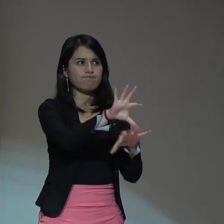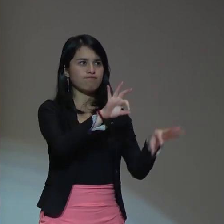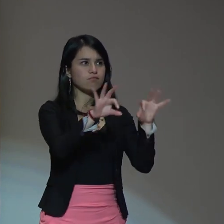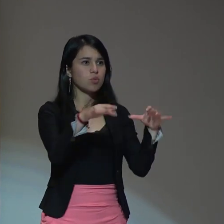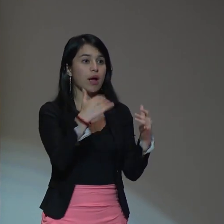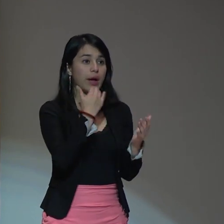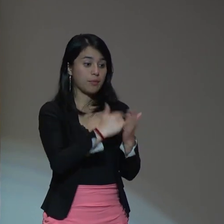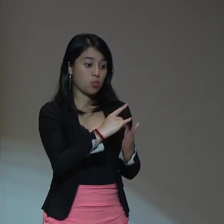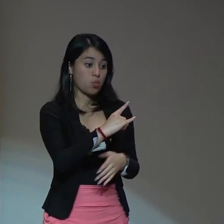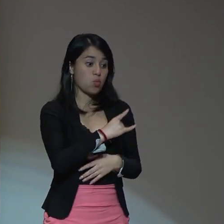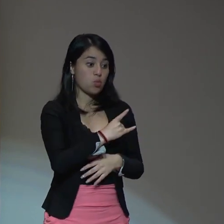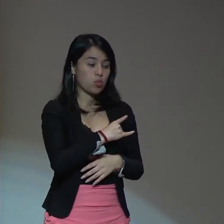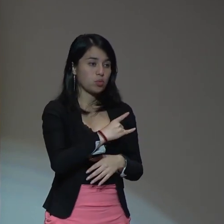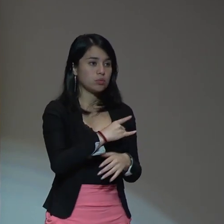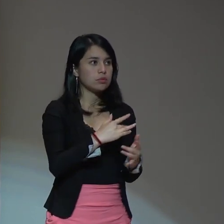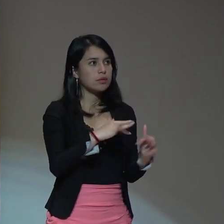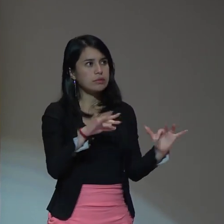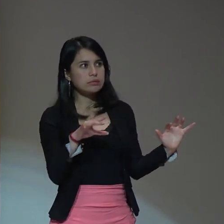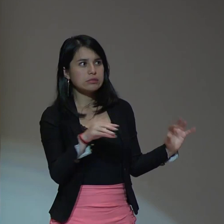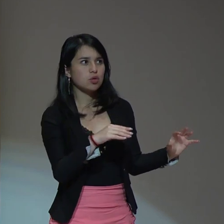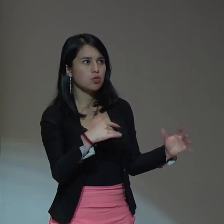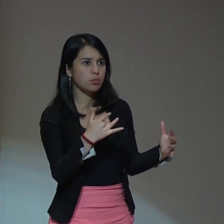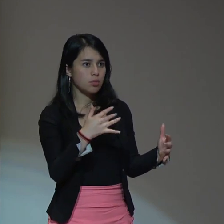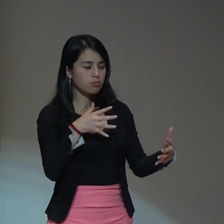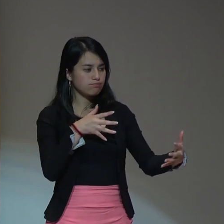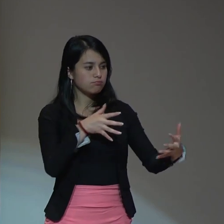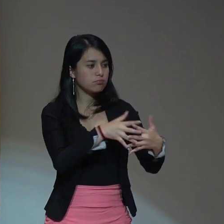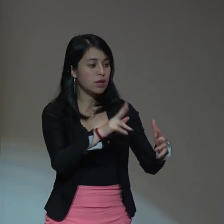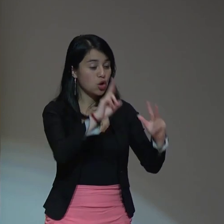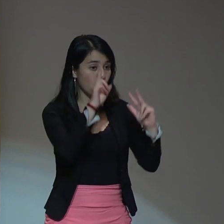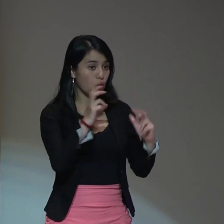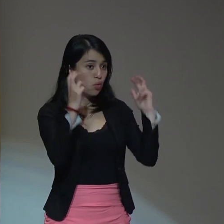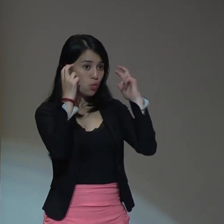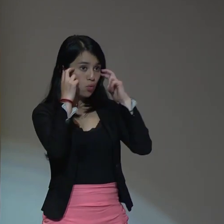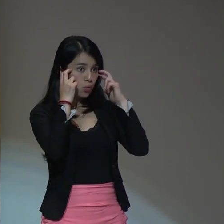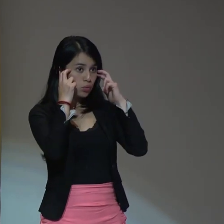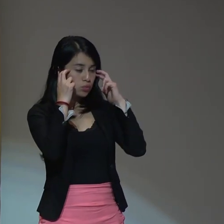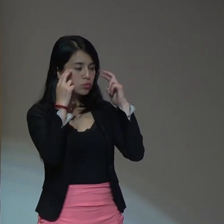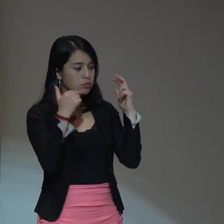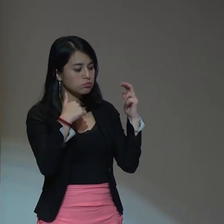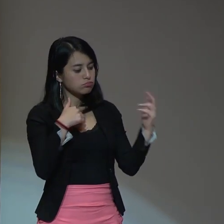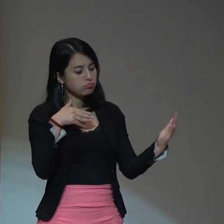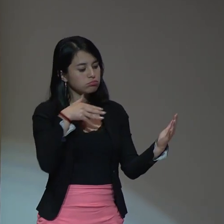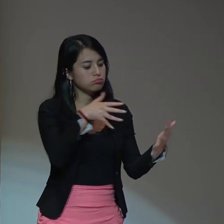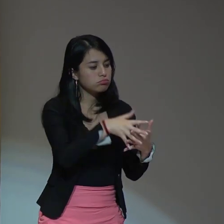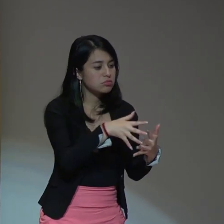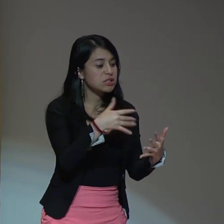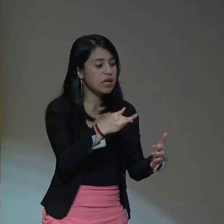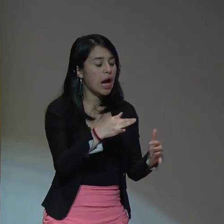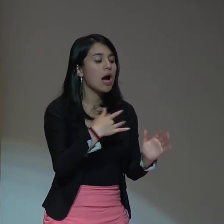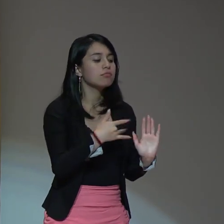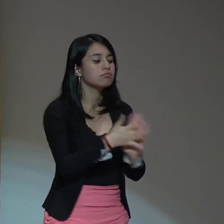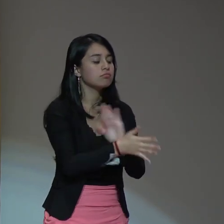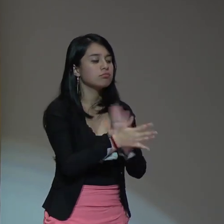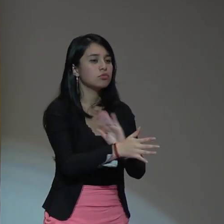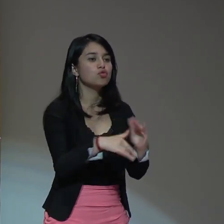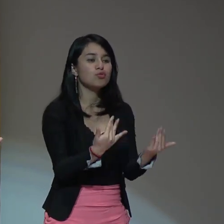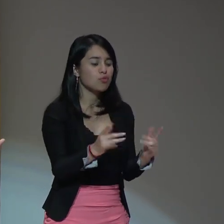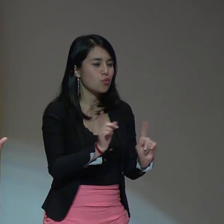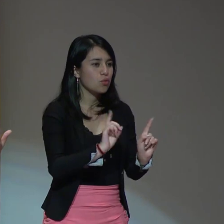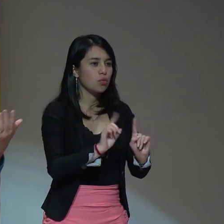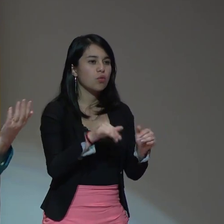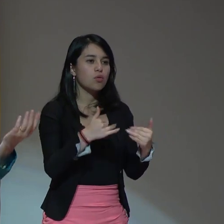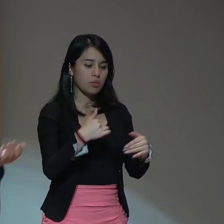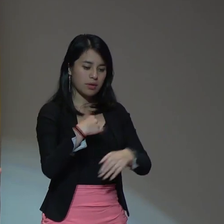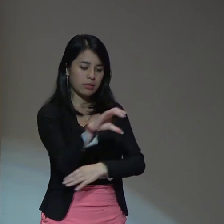no reproducir el conocimiento en blanco y negro sino como aquí en